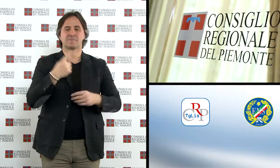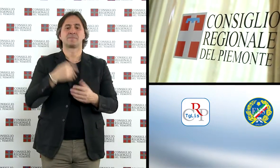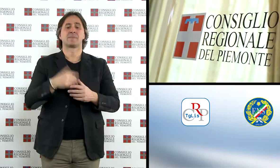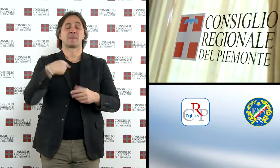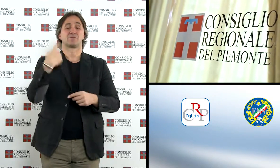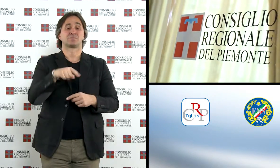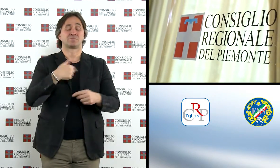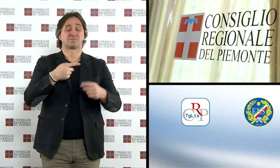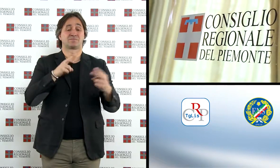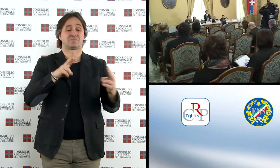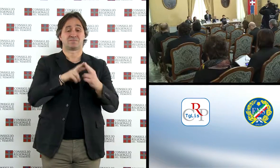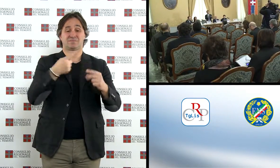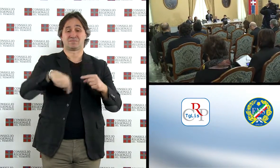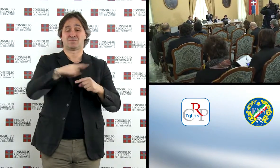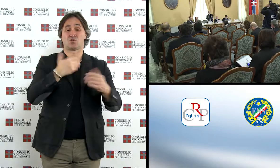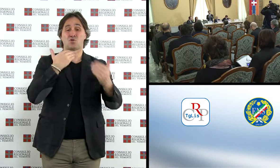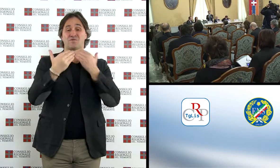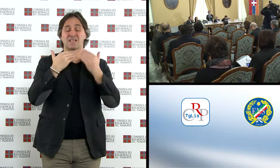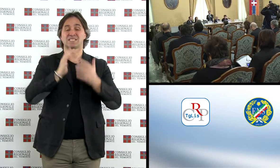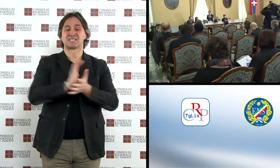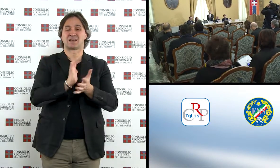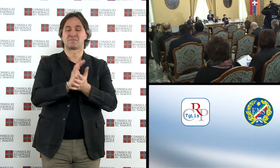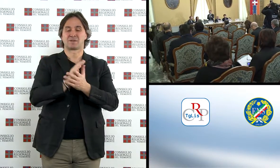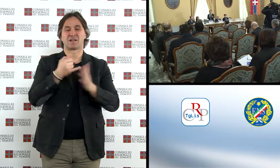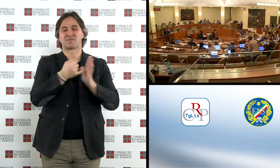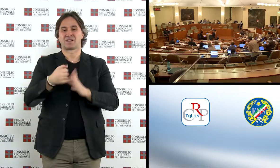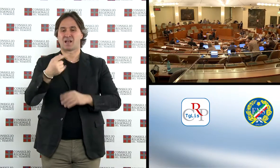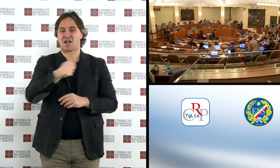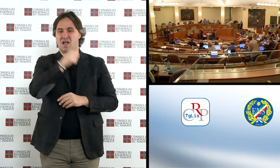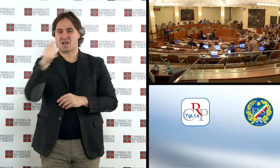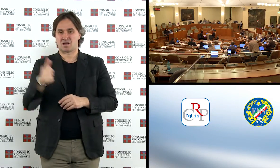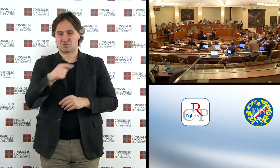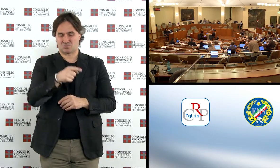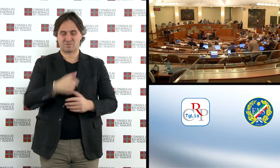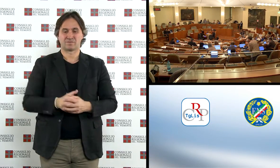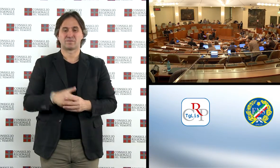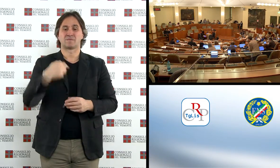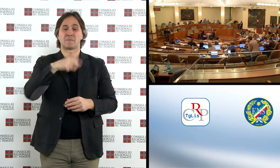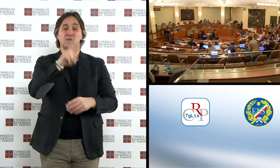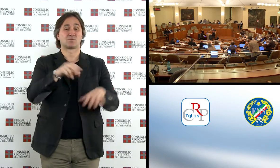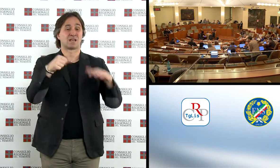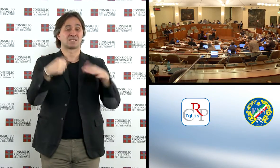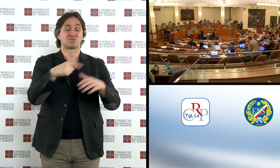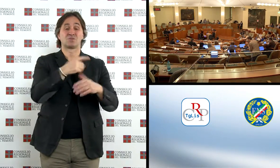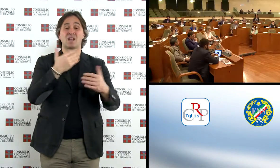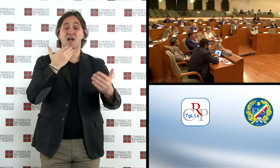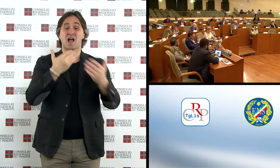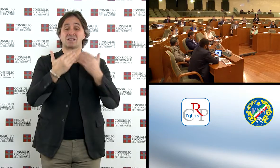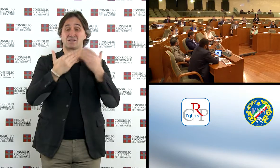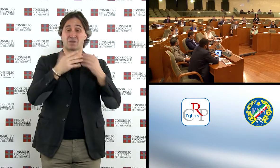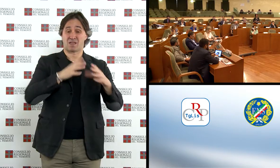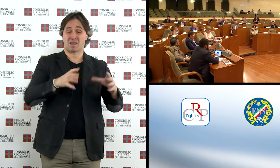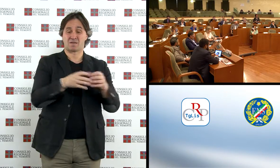emerso nel corso della tradizionale conferenza stampa di fine anno. Nel 2016 l'Assemblea si è riunita